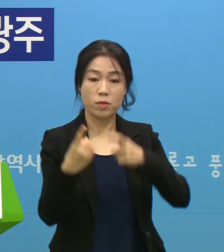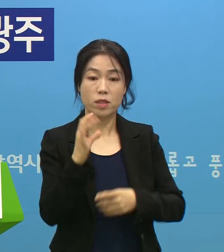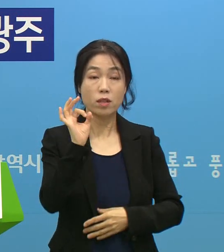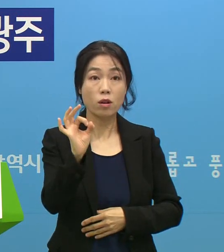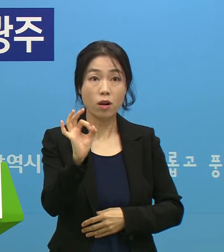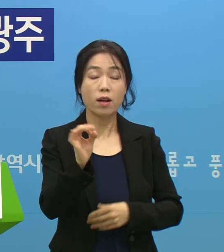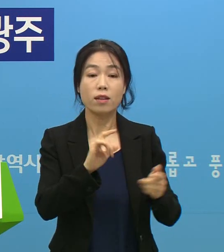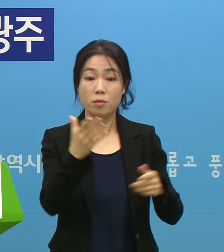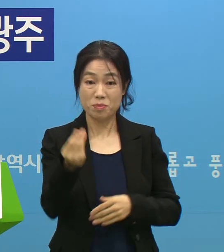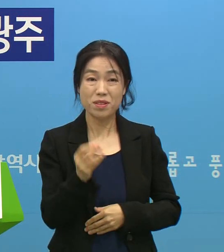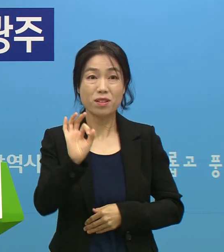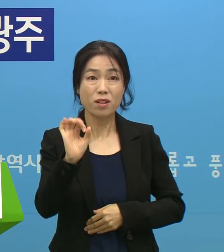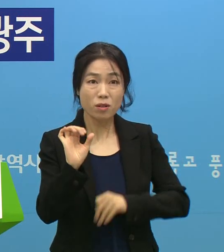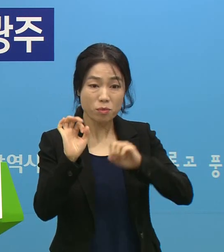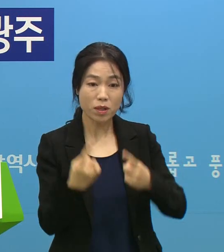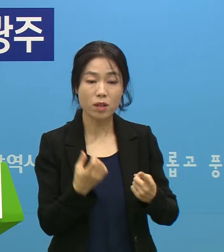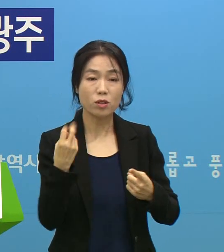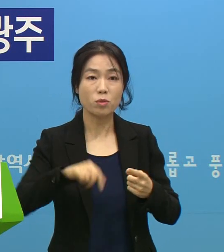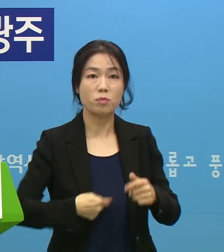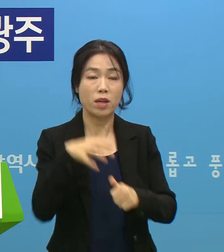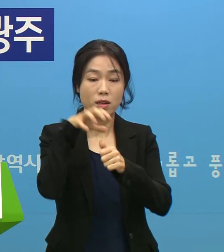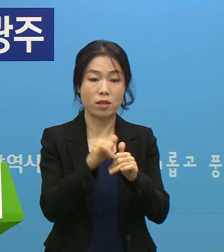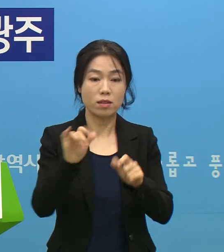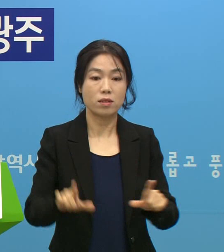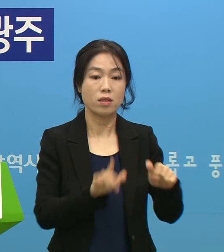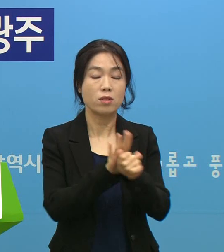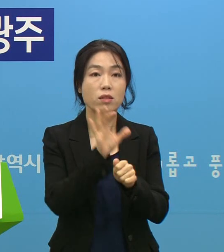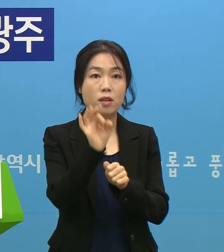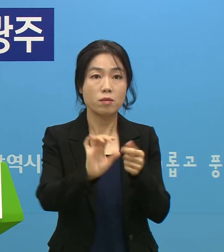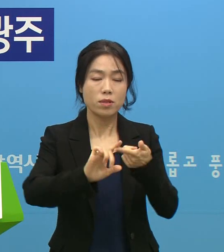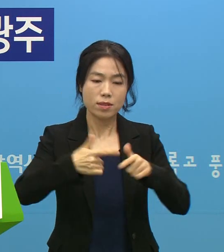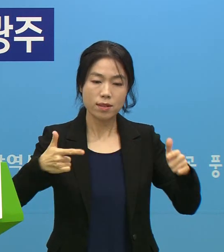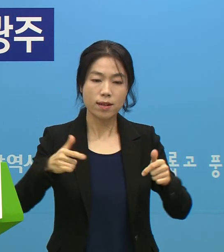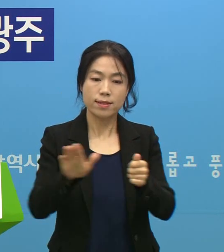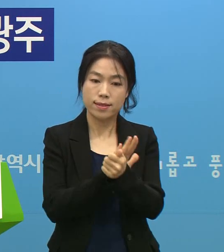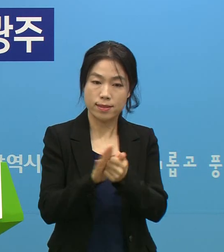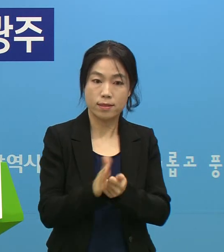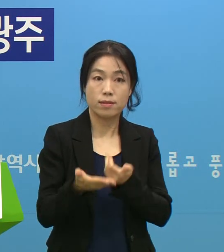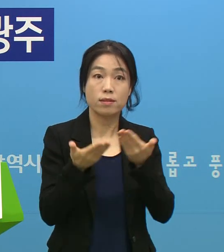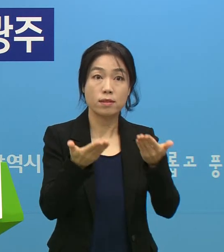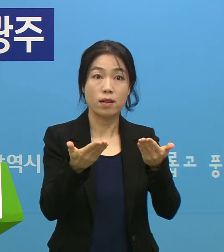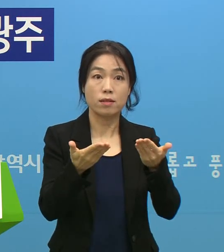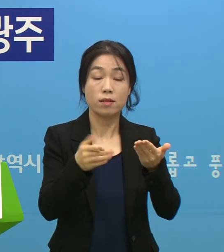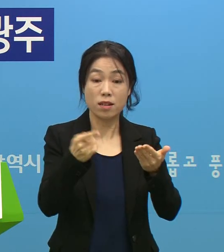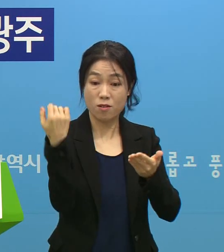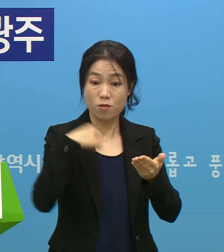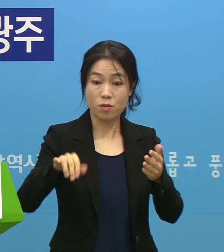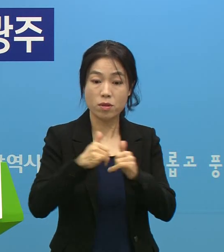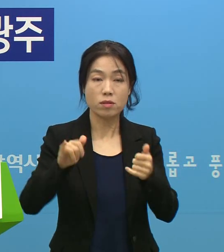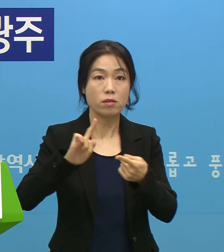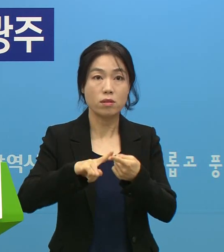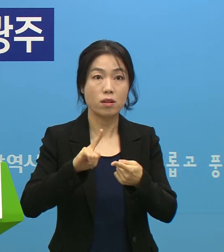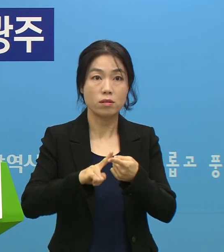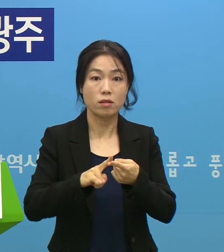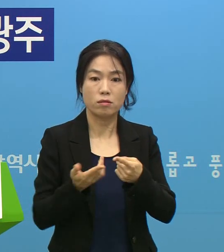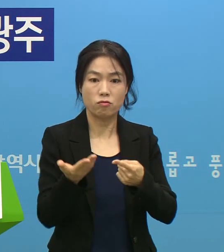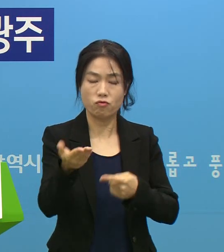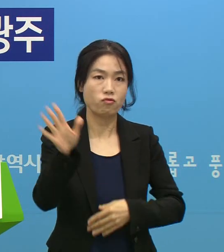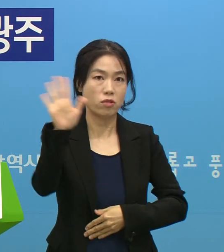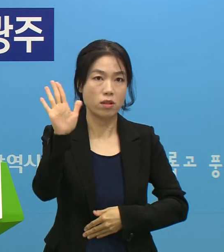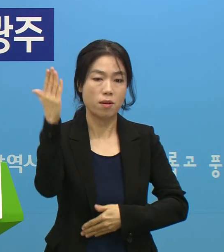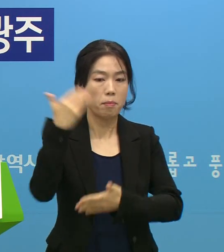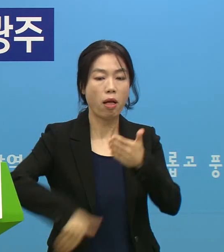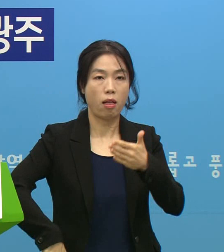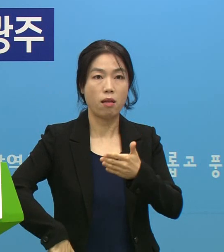인하, 자가격리자 생활지원금 등 각종 혜택을 이런 입안자에 대해서는 배제할